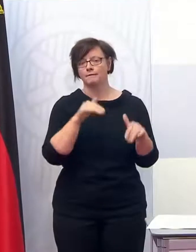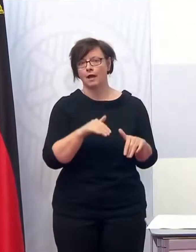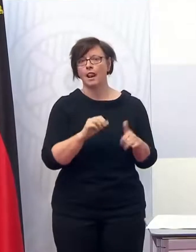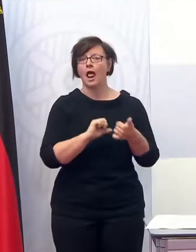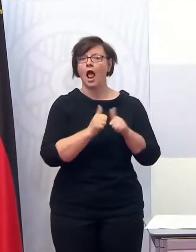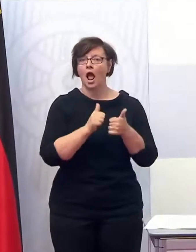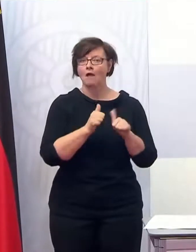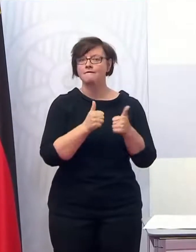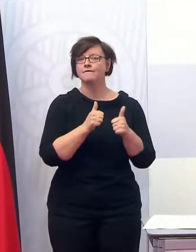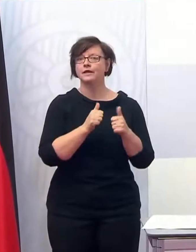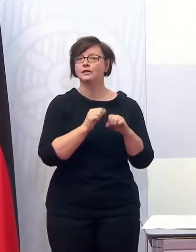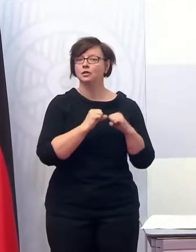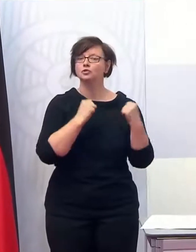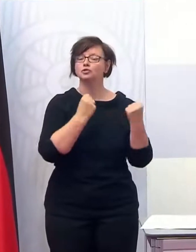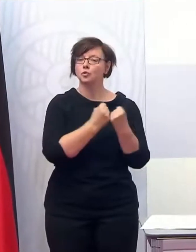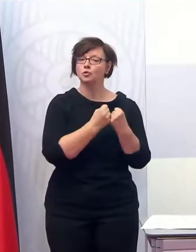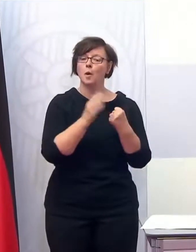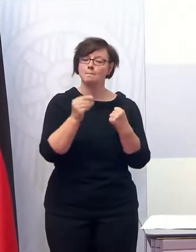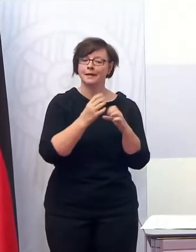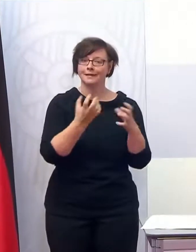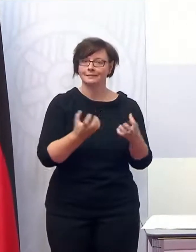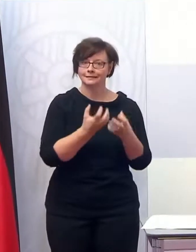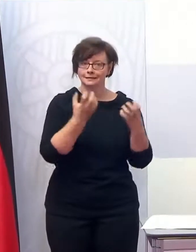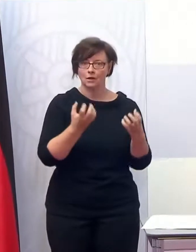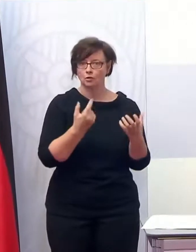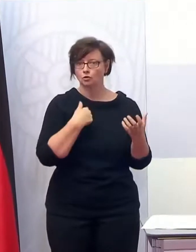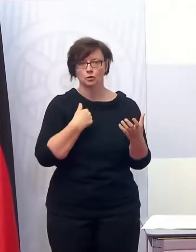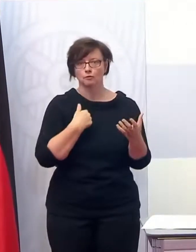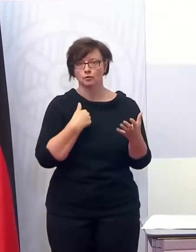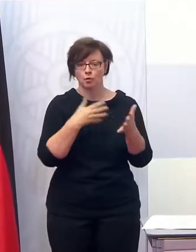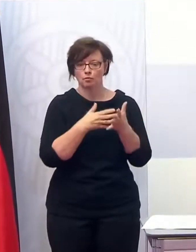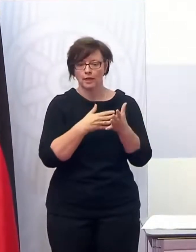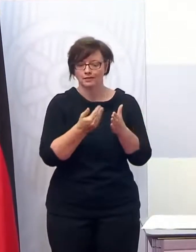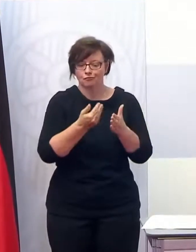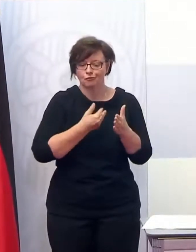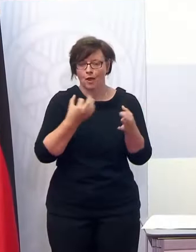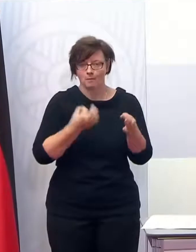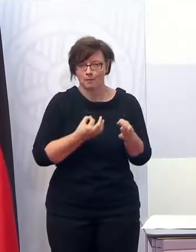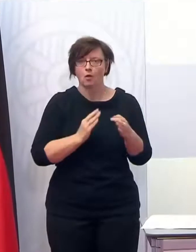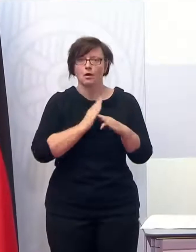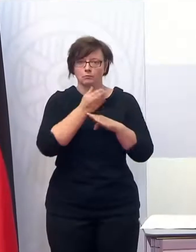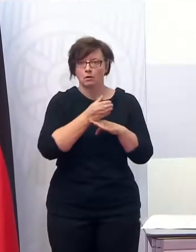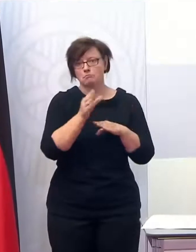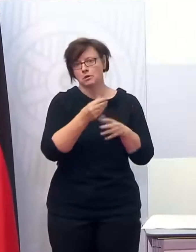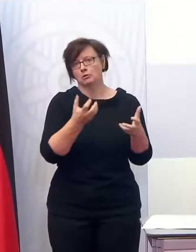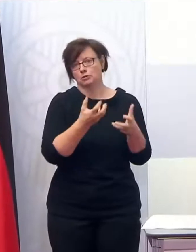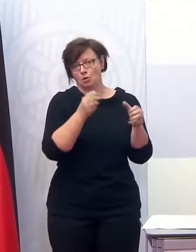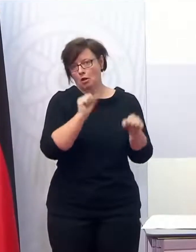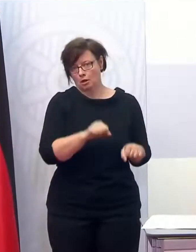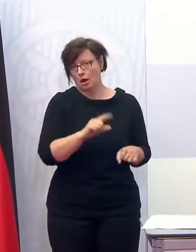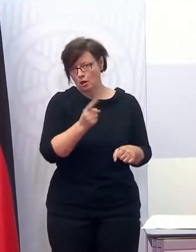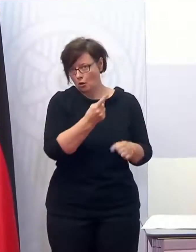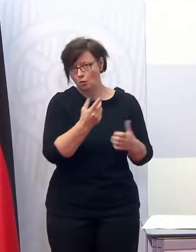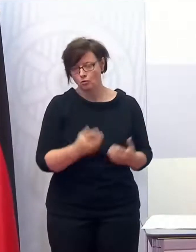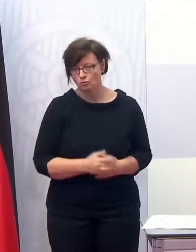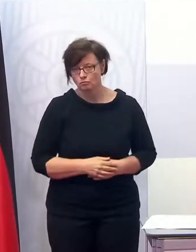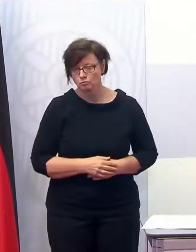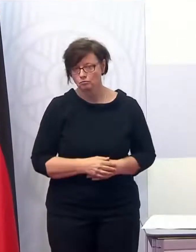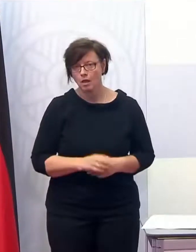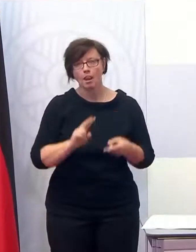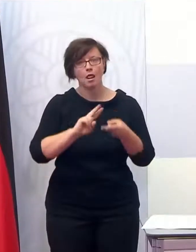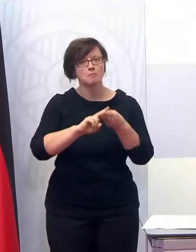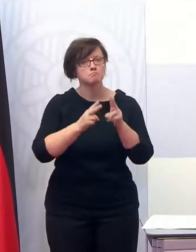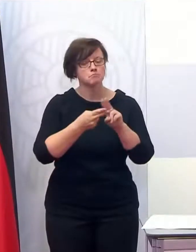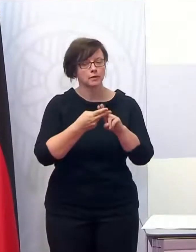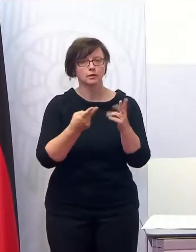ein Fitnessstudio eine angeschlossene Sauna. Da komme ich ja ohnehin nur mit Test rein. Dann kann die Sauna auch mitbenutzt werden für die Mitglieder